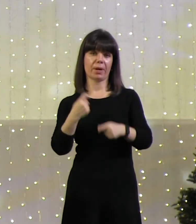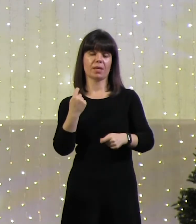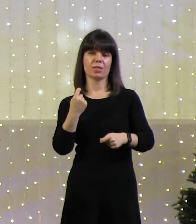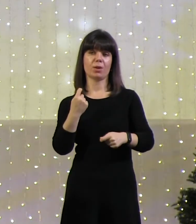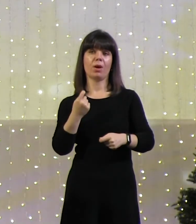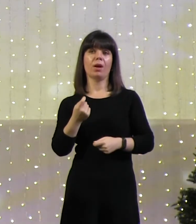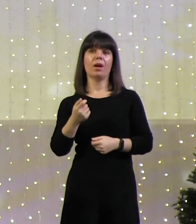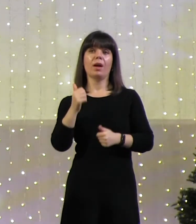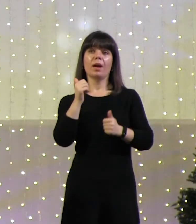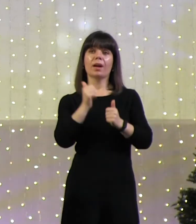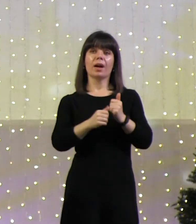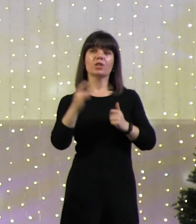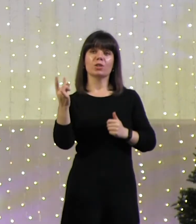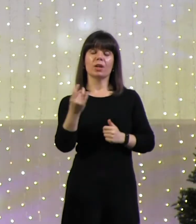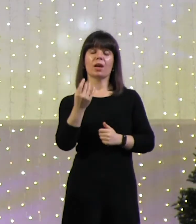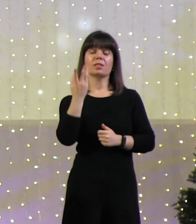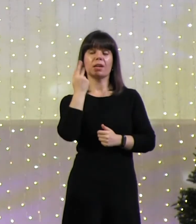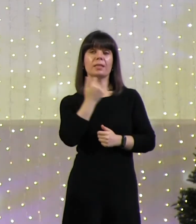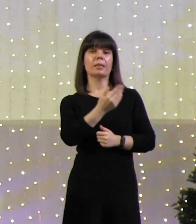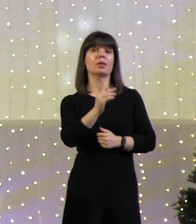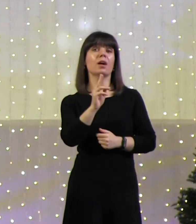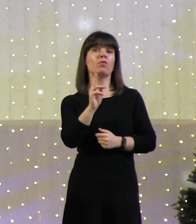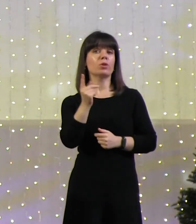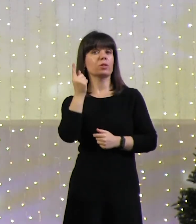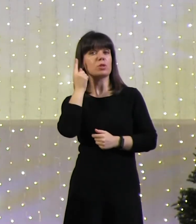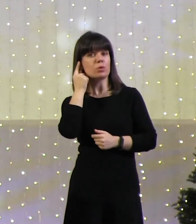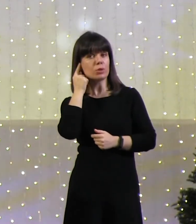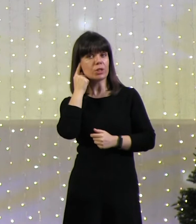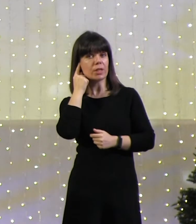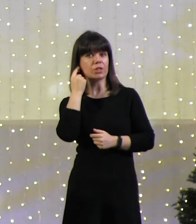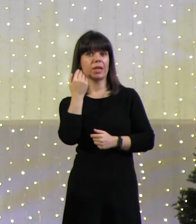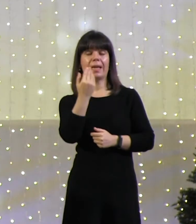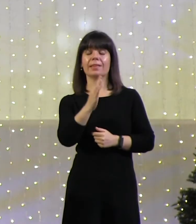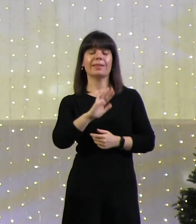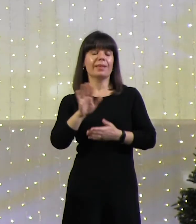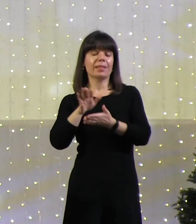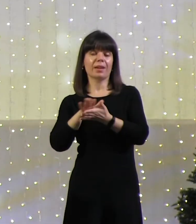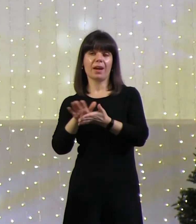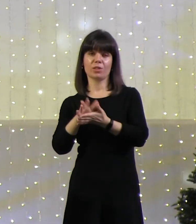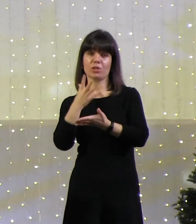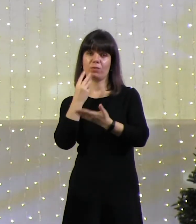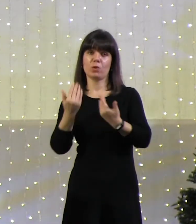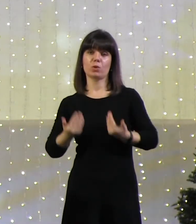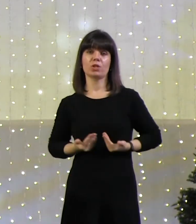Каждый раз, когда ты кого-то слушаешь, ты не тратишь свою жизнь напрасно.